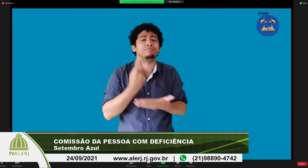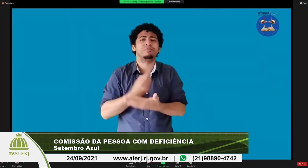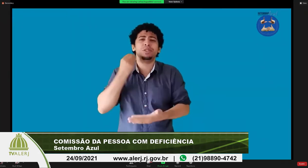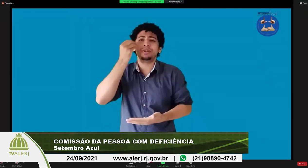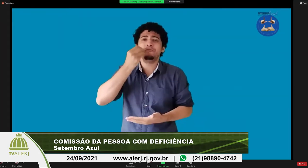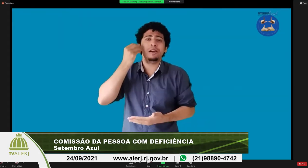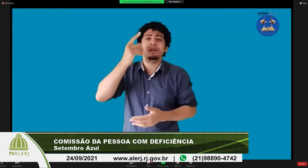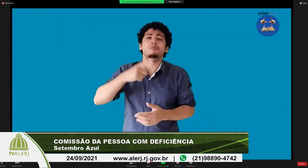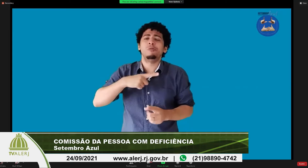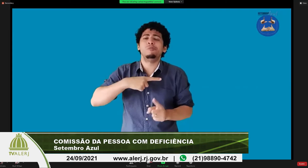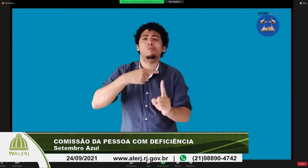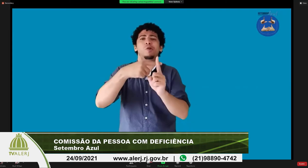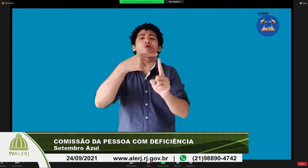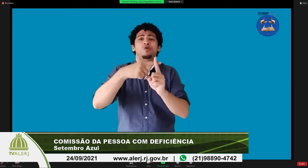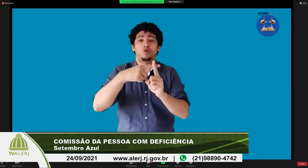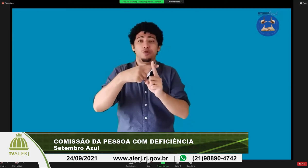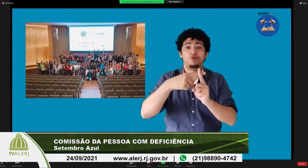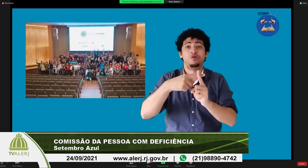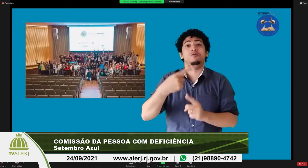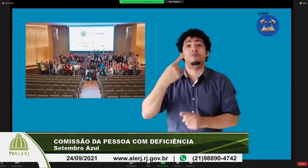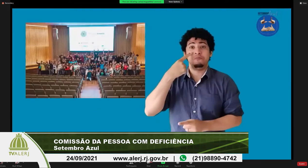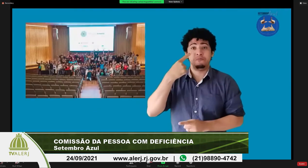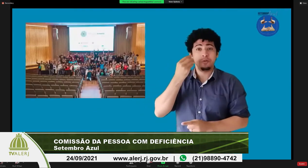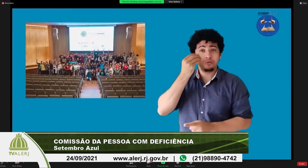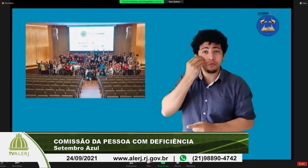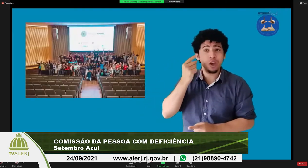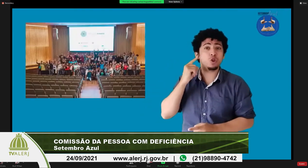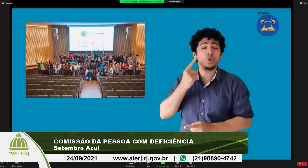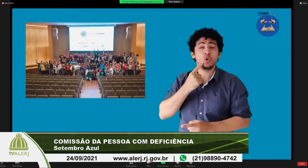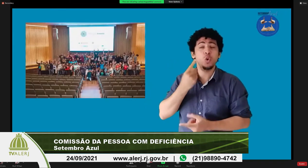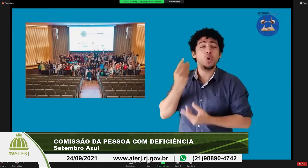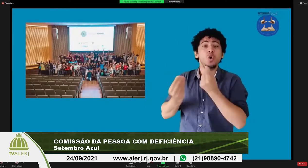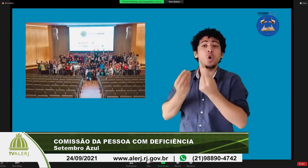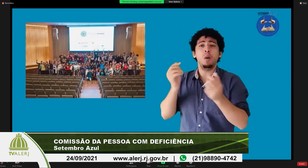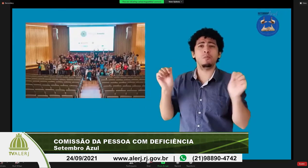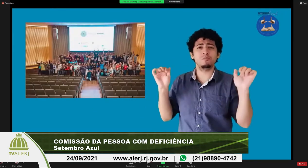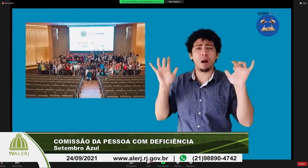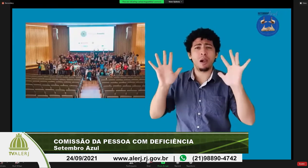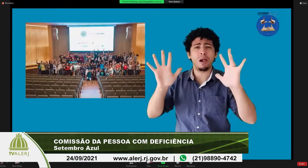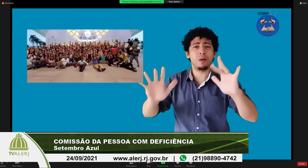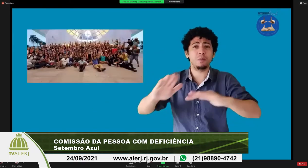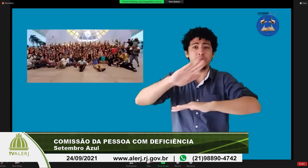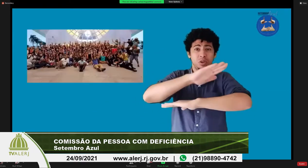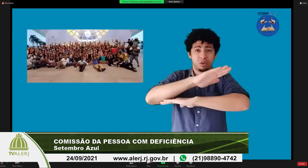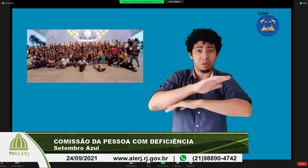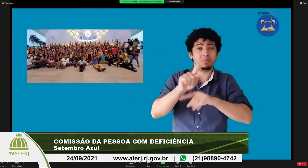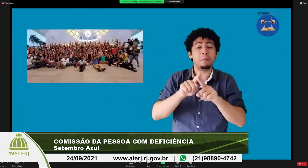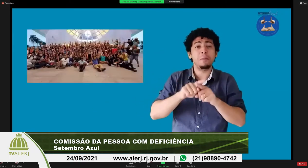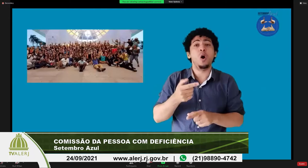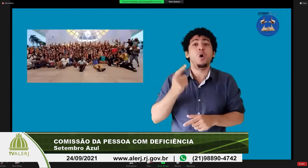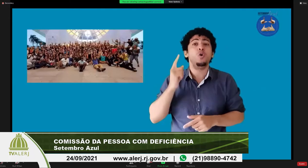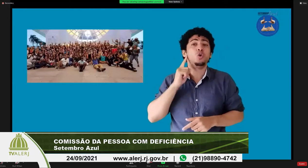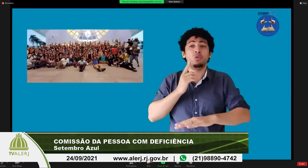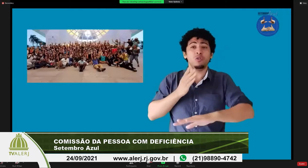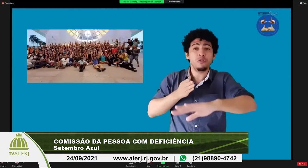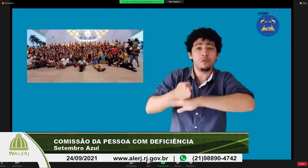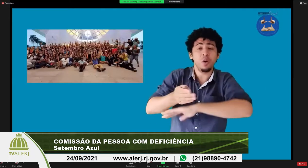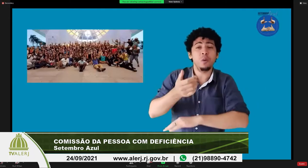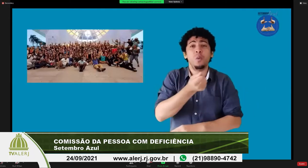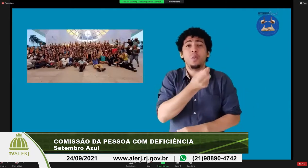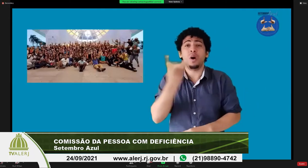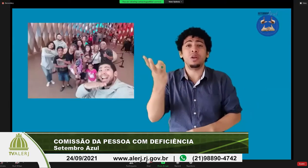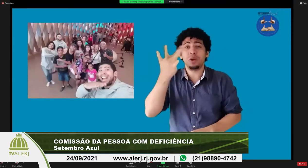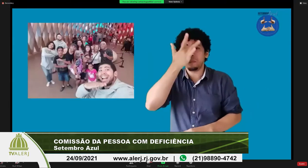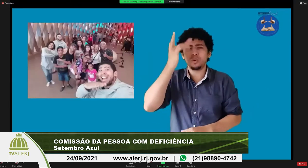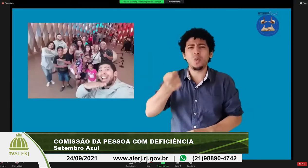perceber isso a questão da comunicação então a minha experiência é muito positiva dentro do Museu do Amanhã podemos perceber que tivemos vários eventos